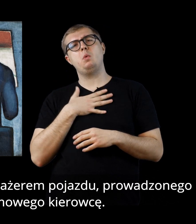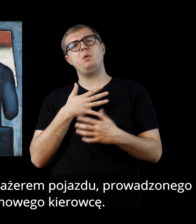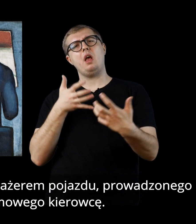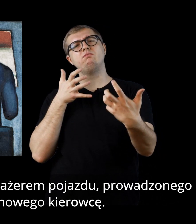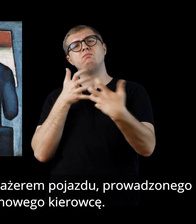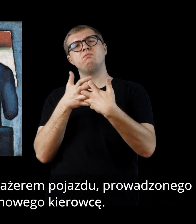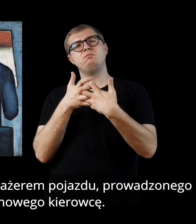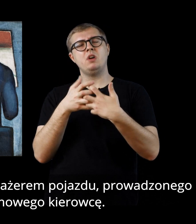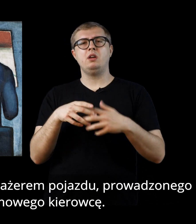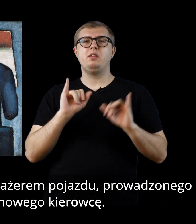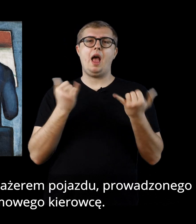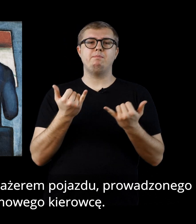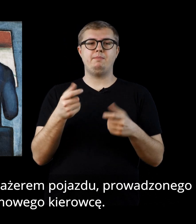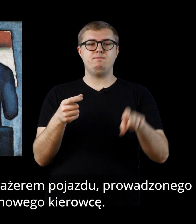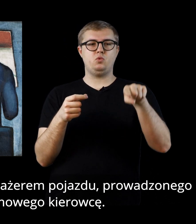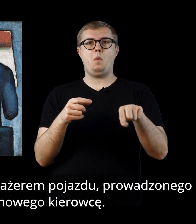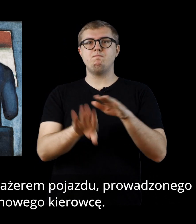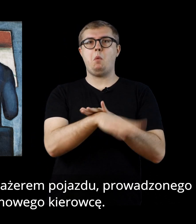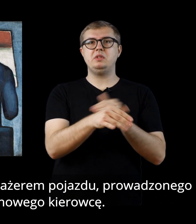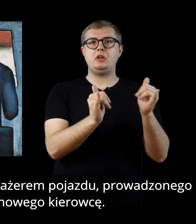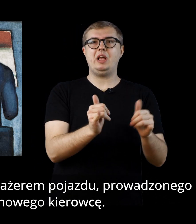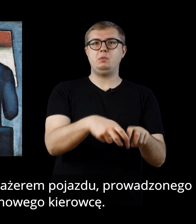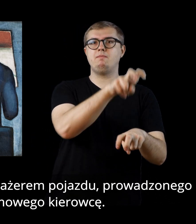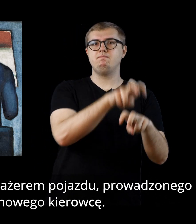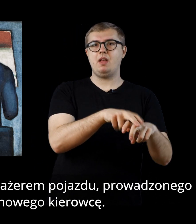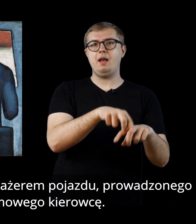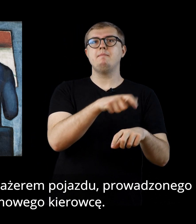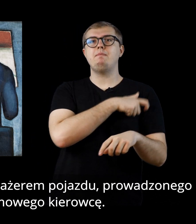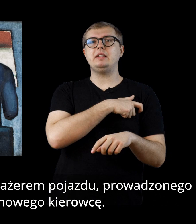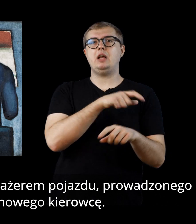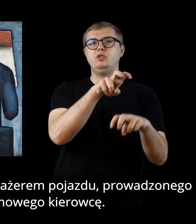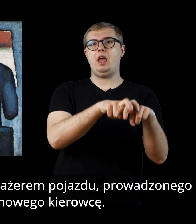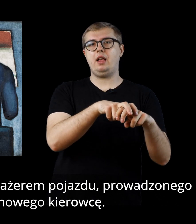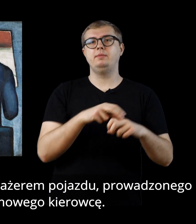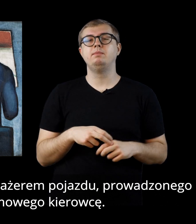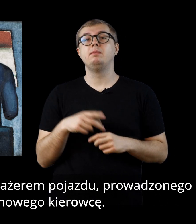Widz utożsamiany jest z pasażerem pojazdu, prowadzonego przez anonimowego kierowcę.